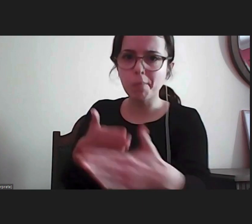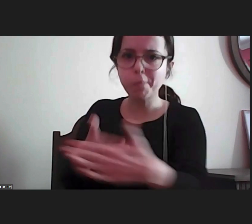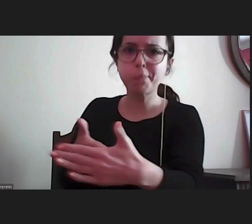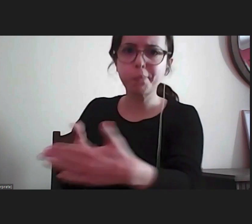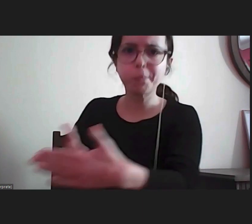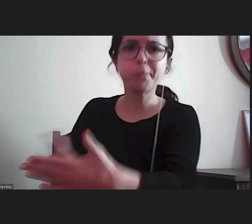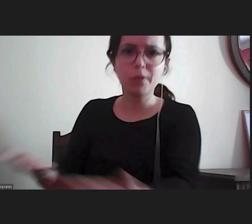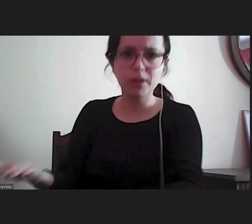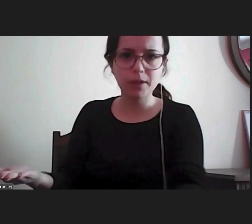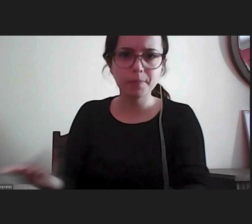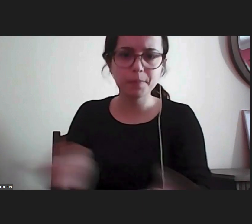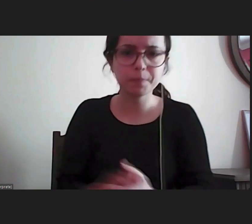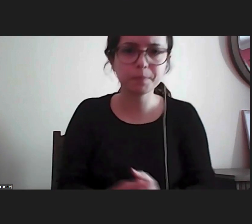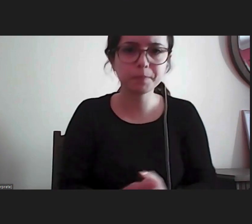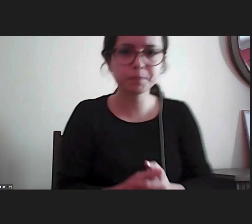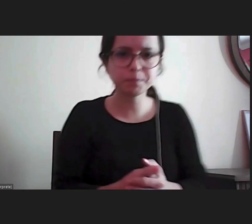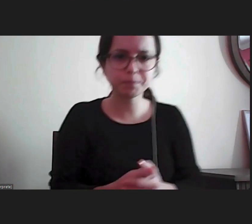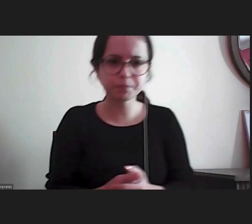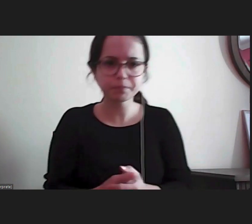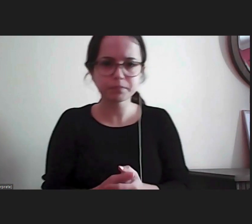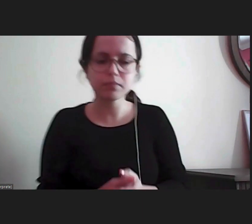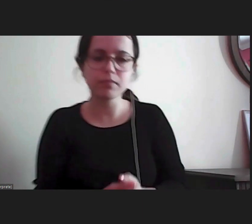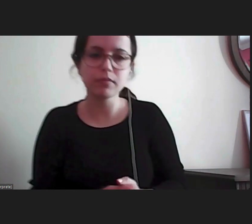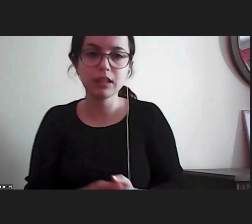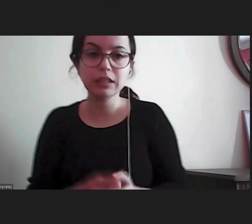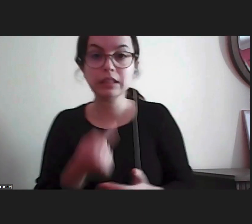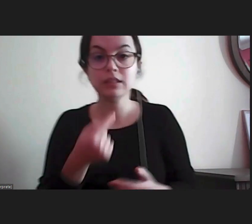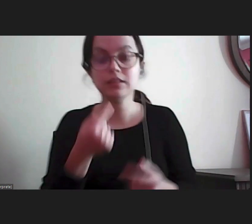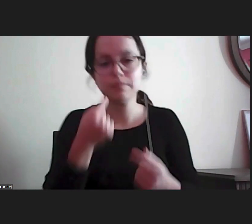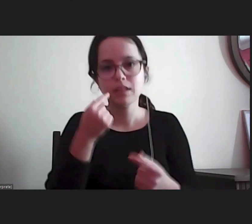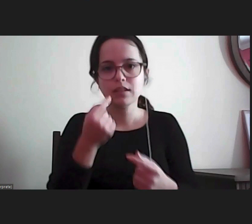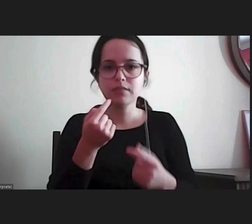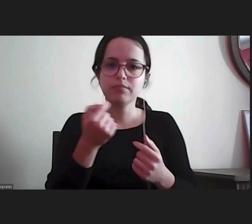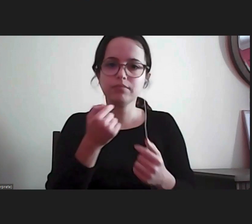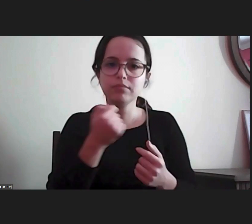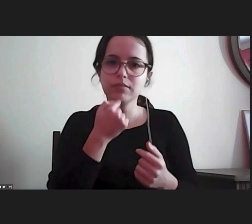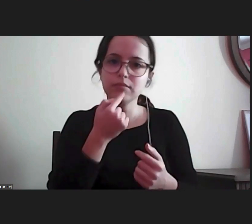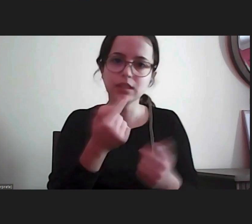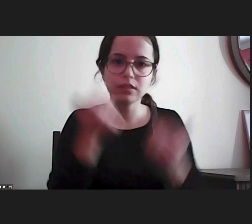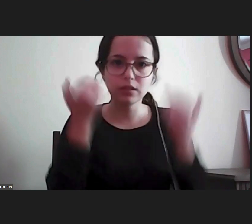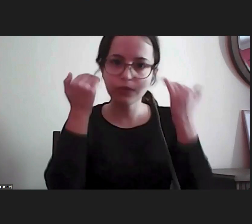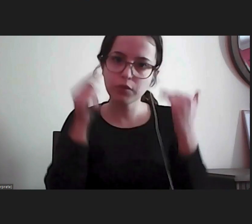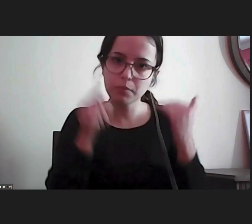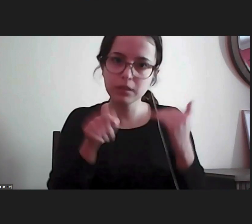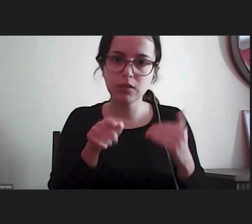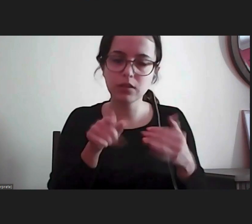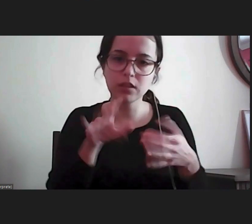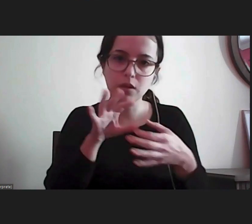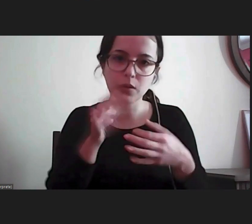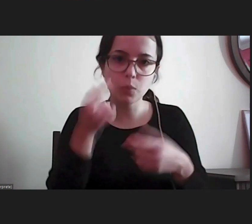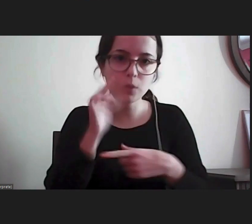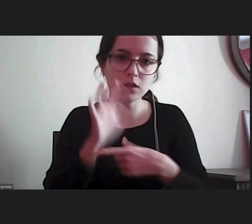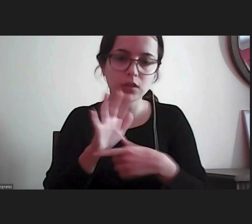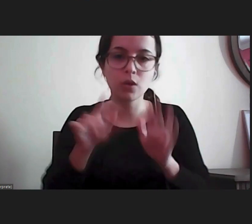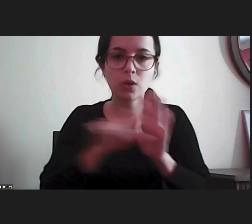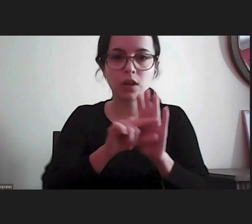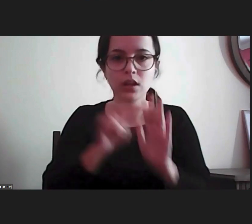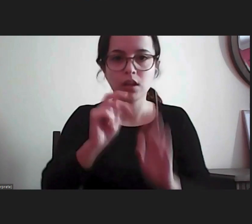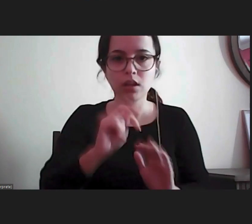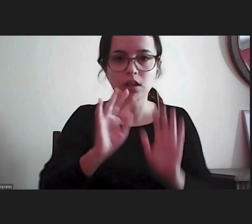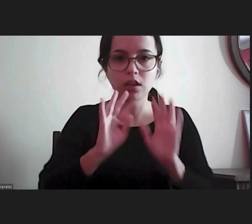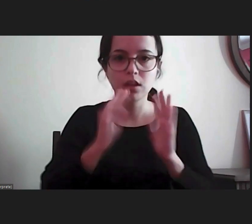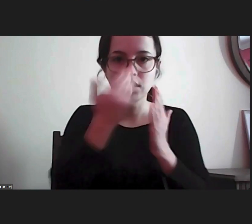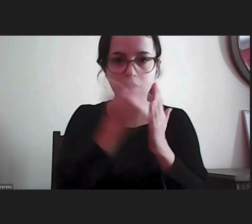e portanto deixado aqui esta nota quanto a este exemplo de interação com o artigo terceiro da declaração